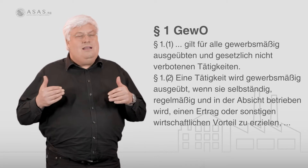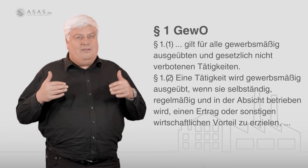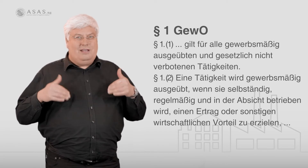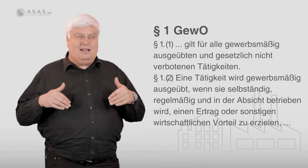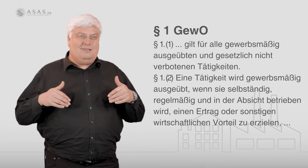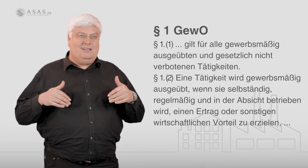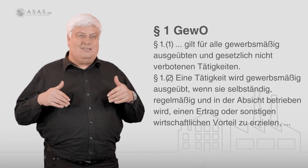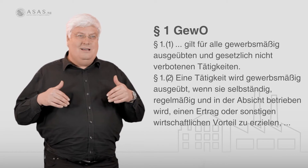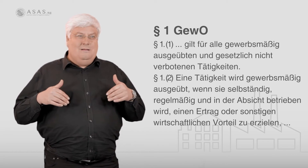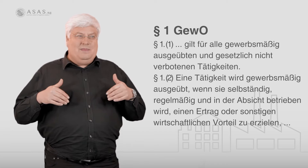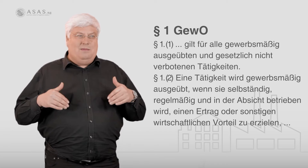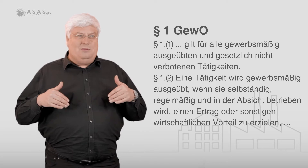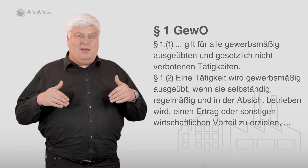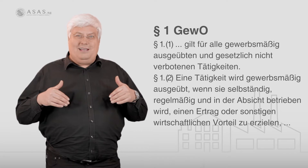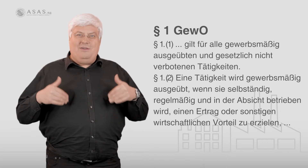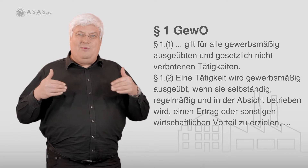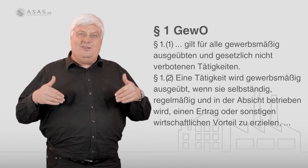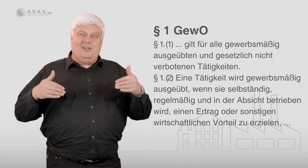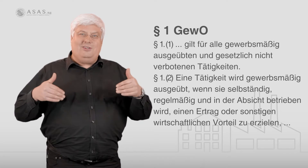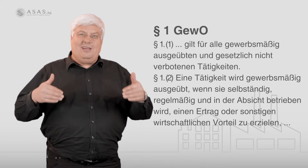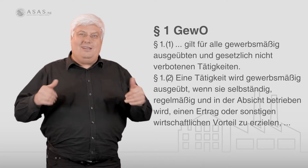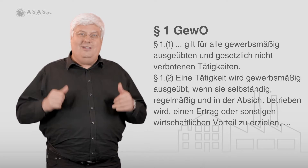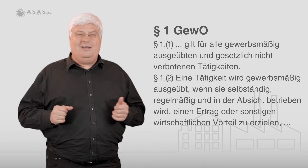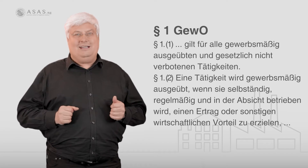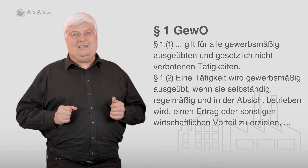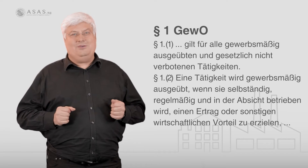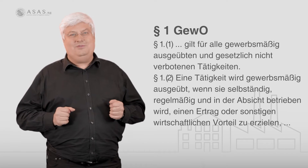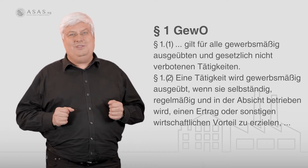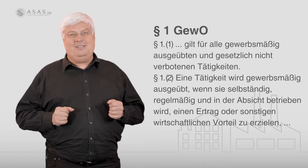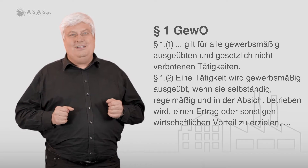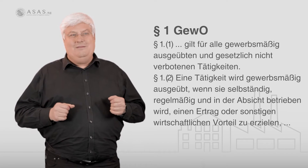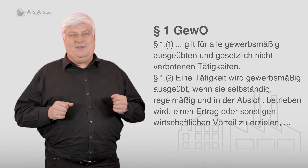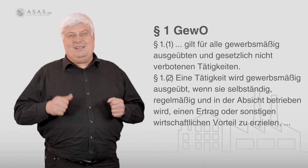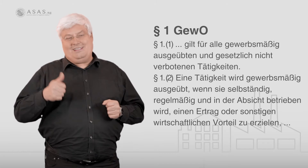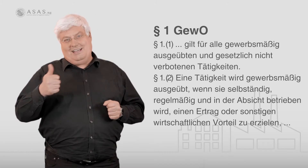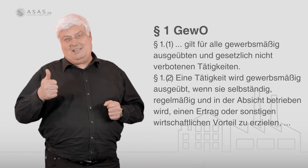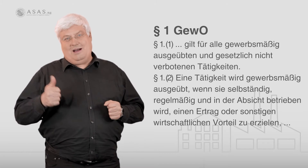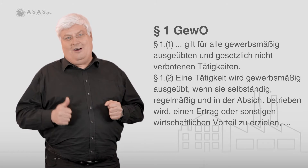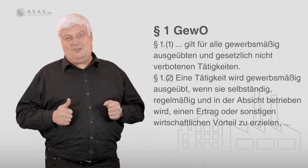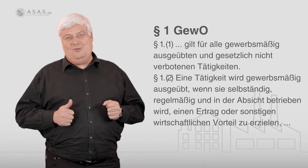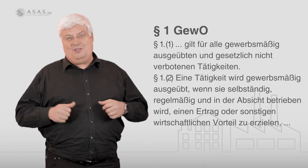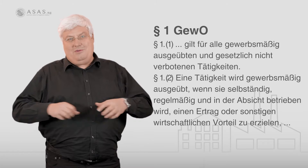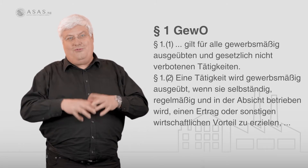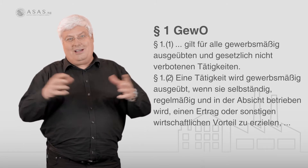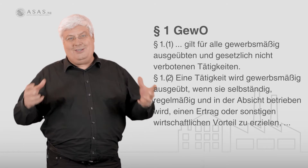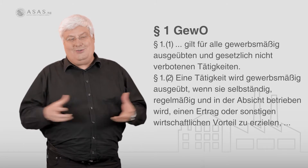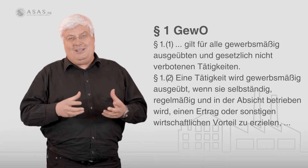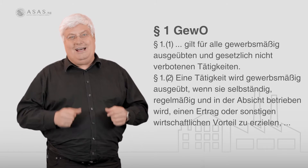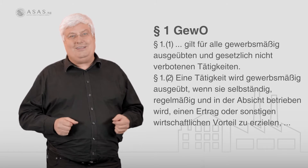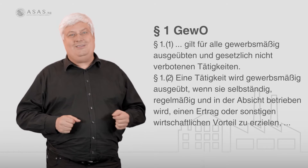wenn allerdings jemand bei einer gewerblichen Tätigkeit angetroffen wird, die er das erste Mal ausübt, aber Vorrichtungen hat, die